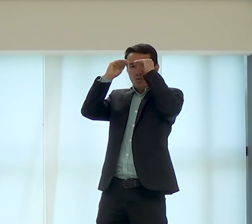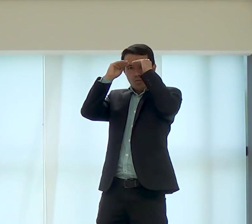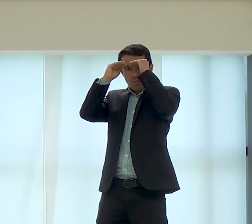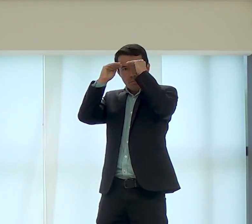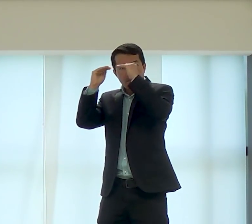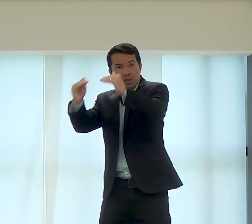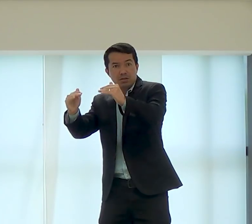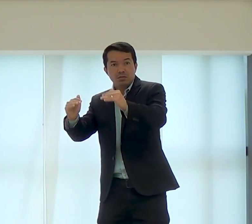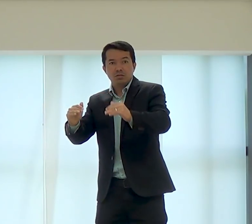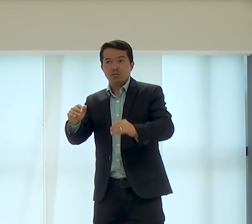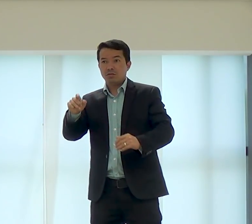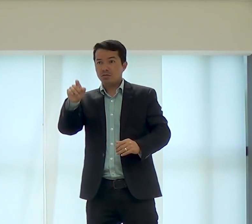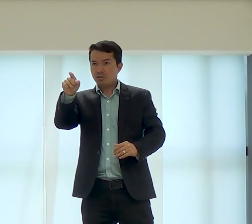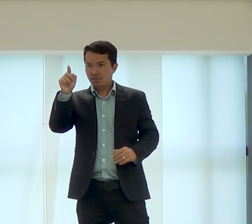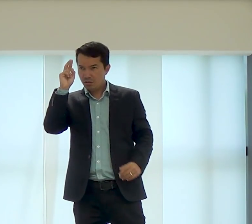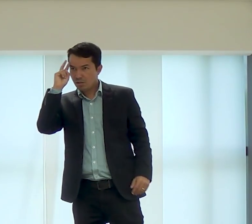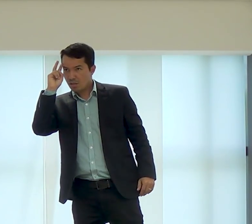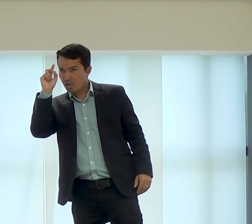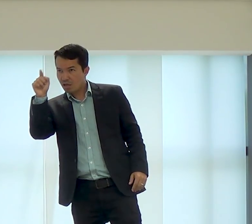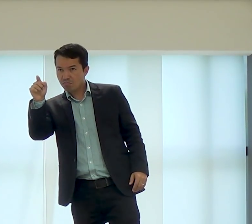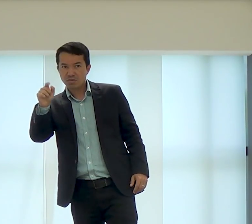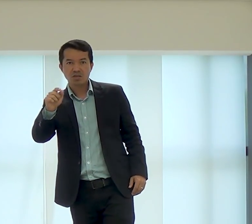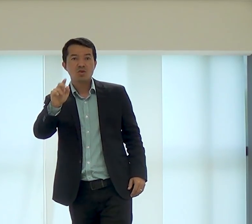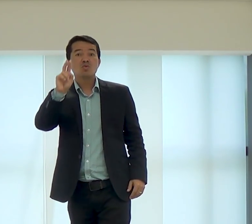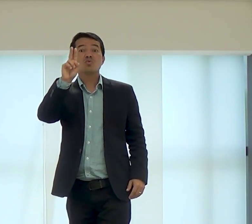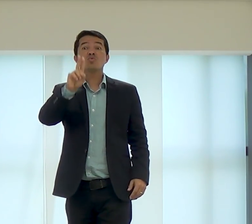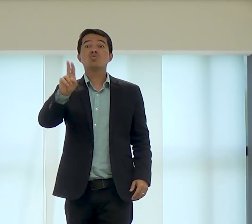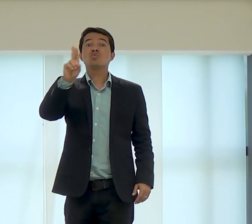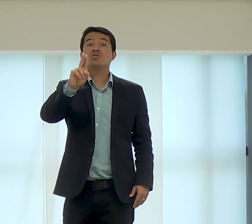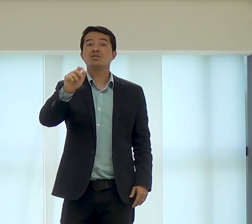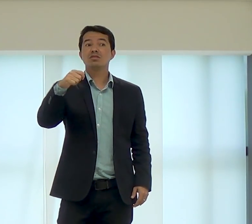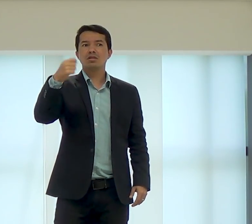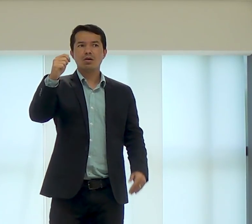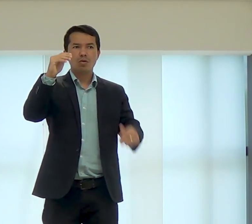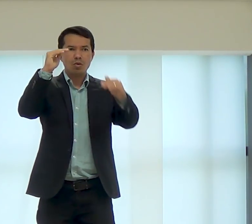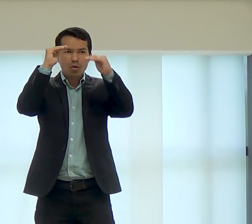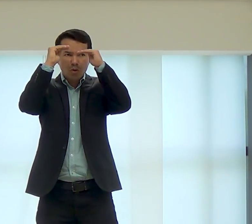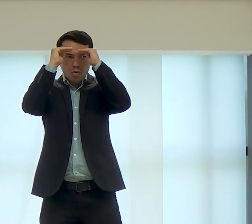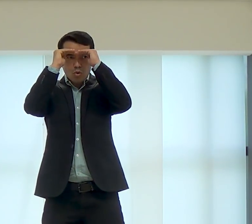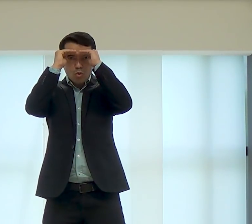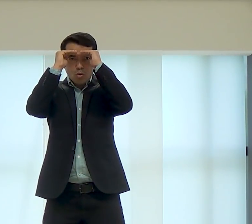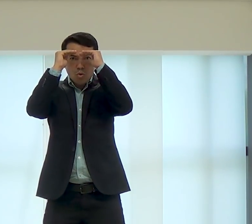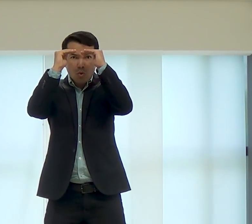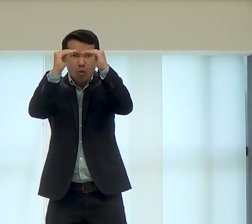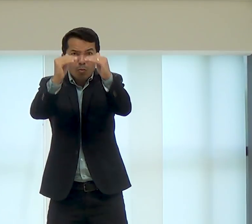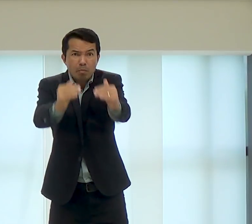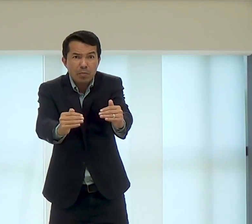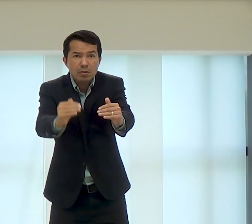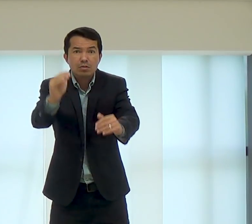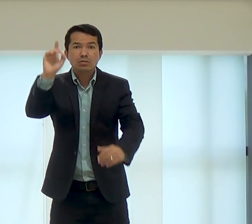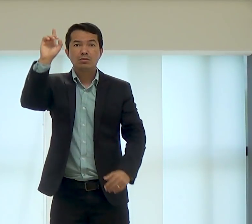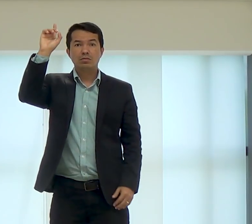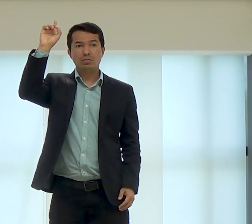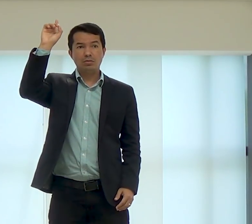eu então fiquei admirada com isso que Salomão falou, você se lembra de Salomão? Ele usou esse sinal,